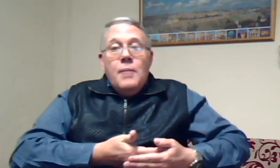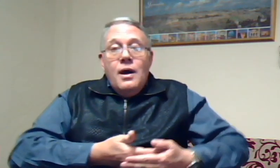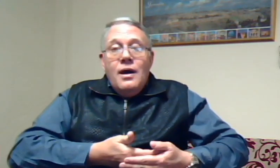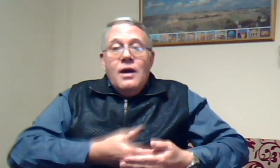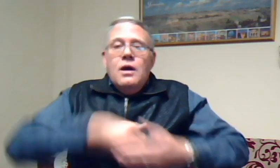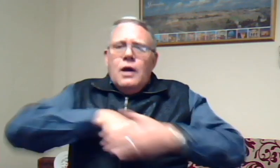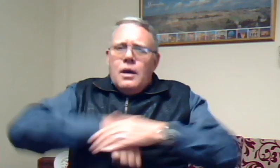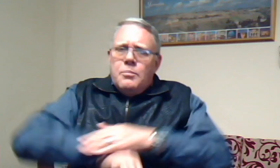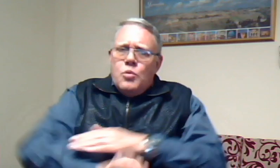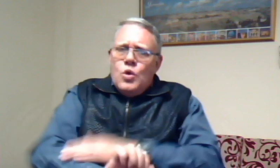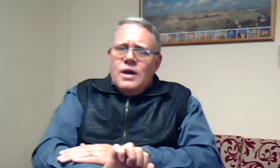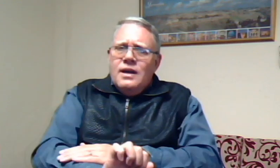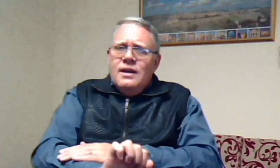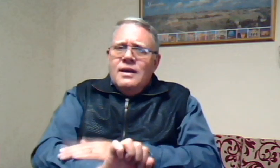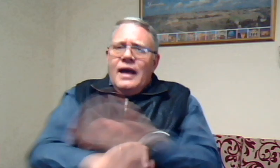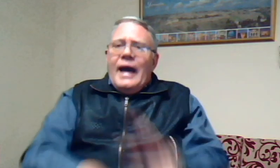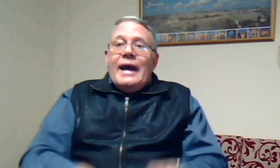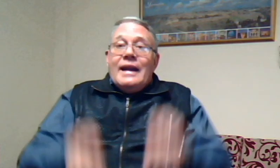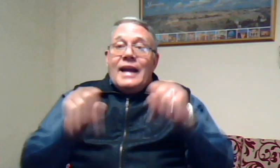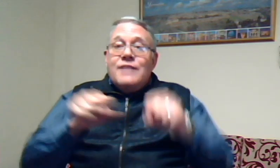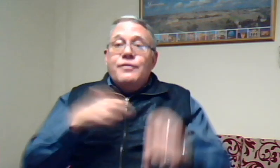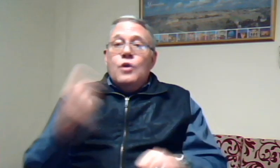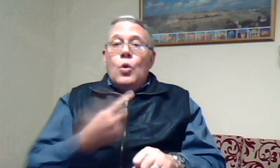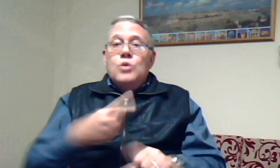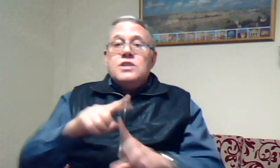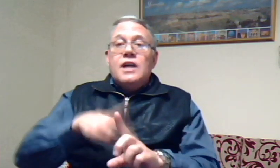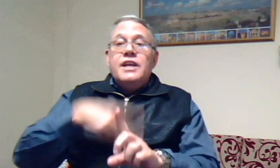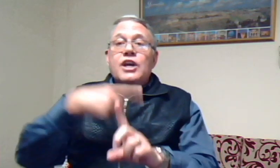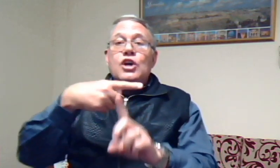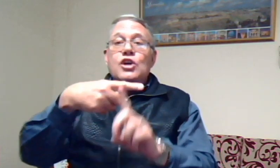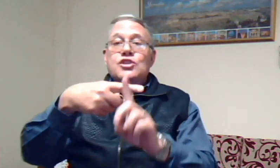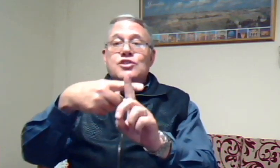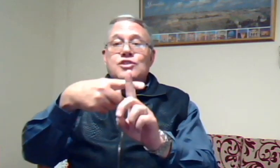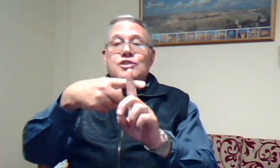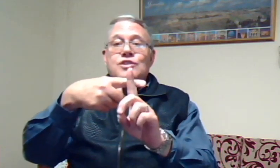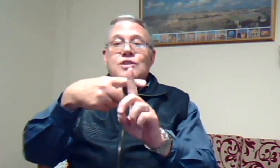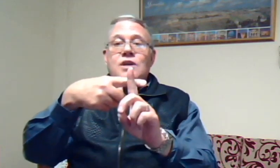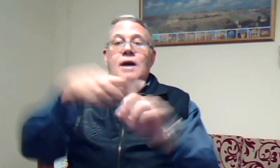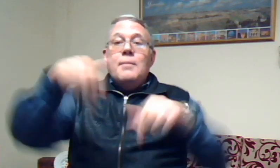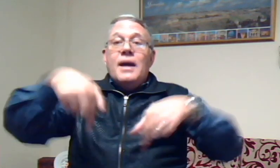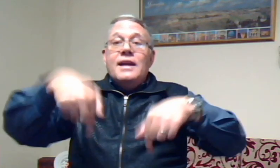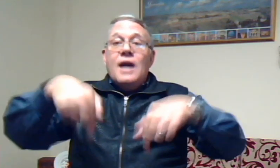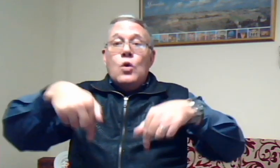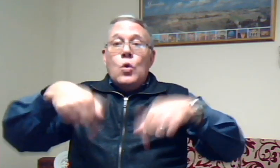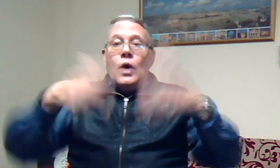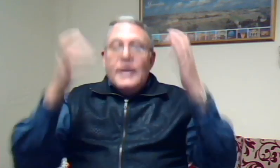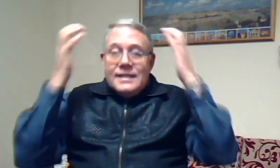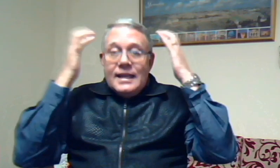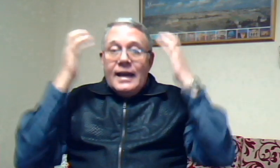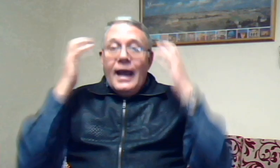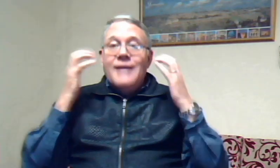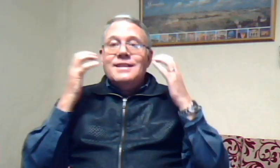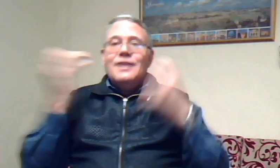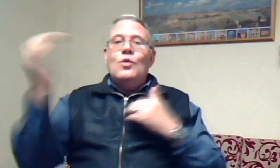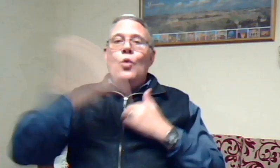gebore gered vir ons an die kruis maar nou die rechter kom